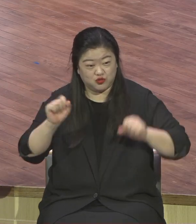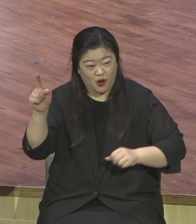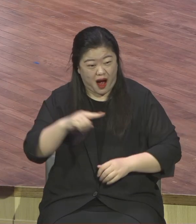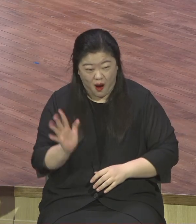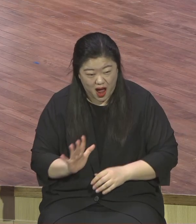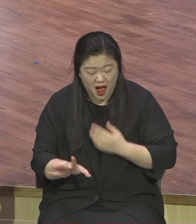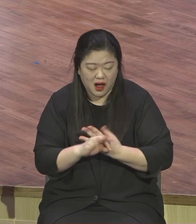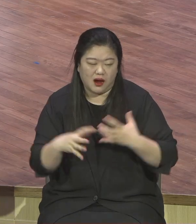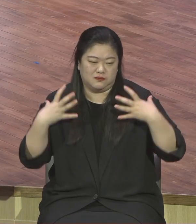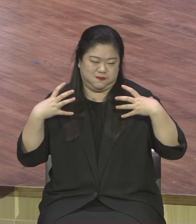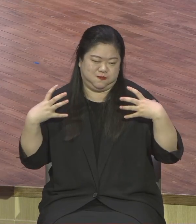들어있죠.